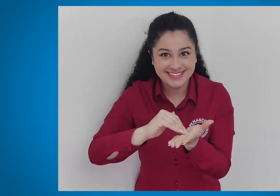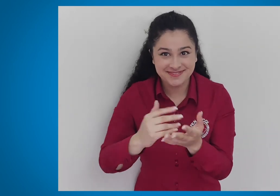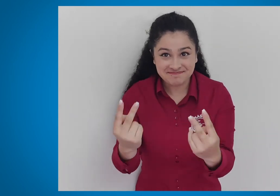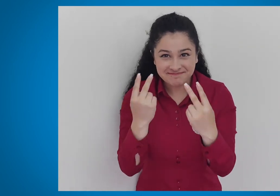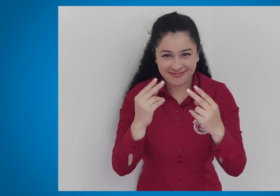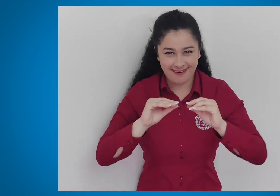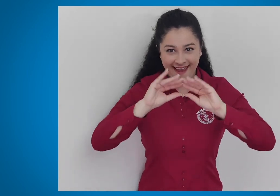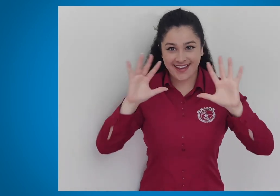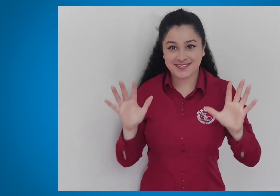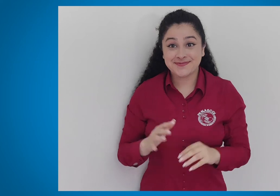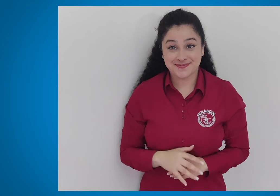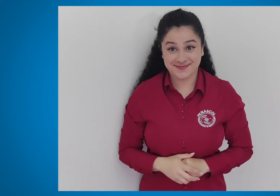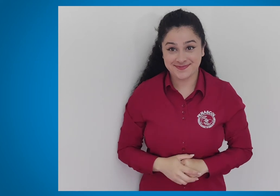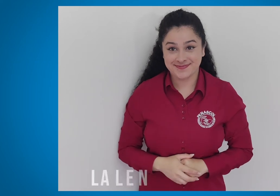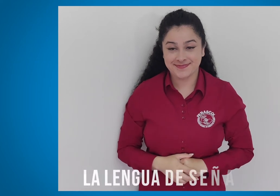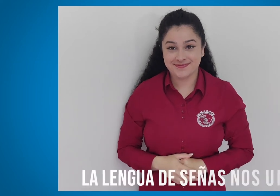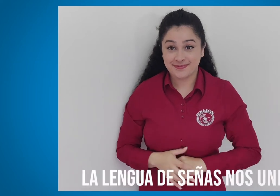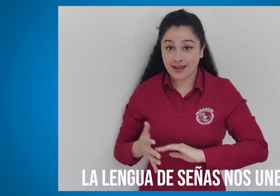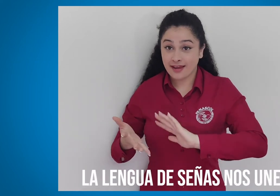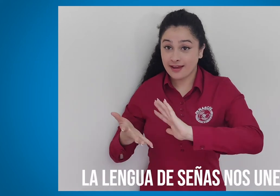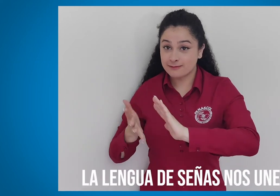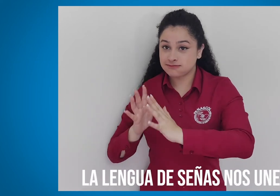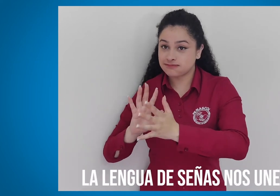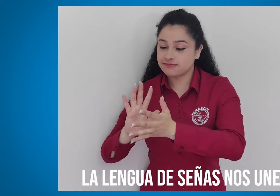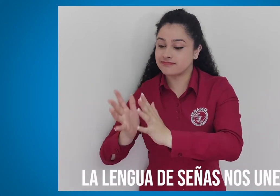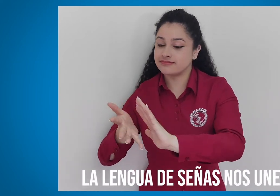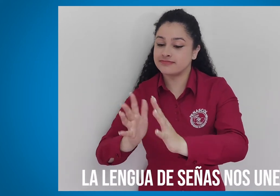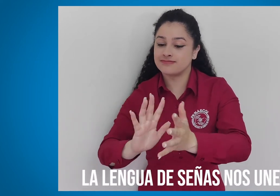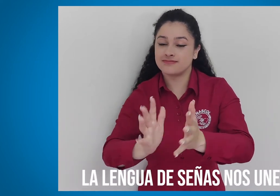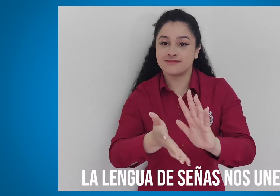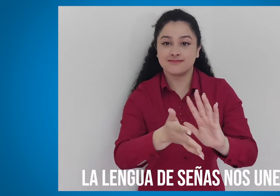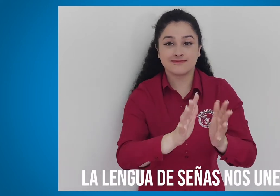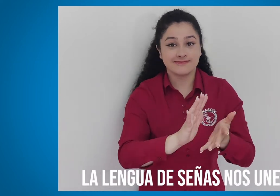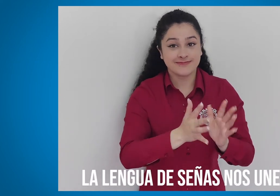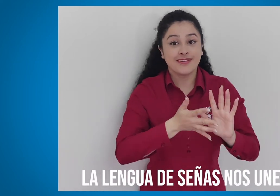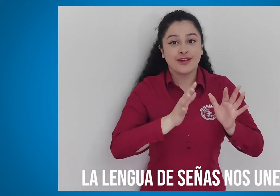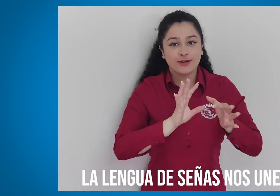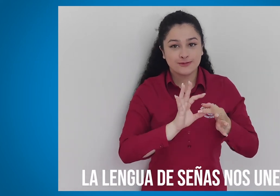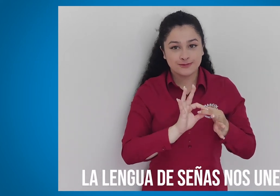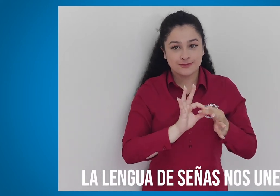su video. ¿Quieren verlo otra vez? Lo haré más claro. La lengua de señas